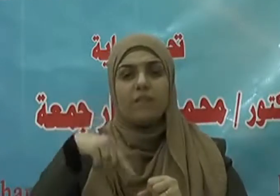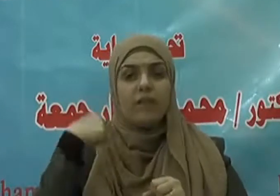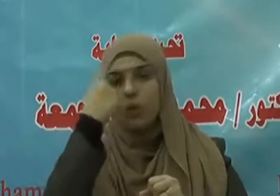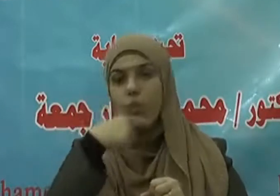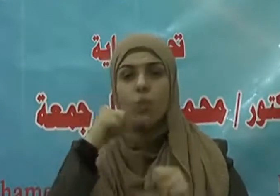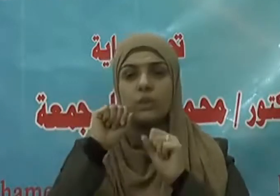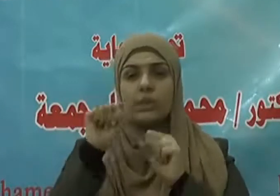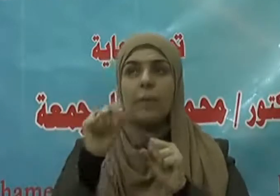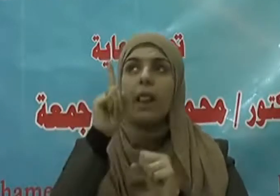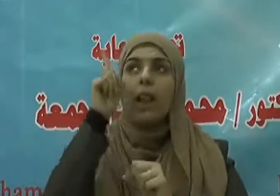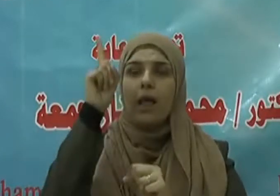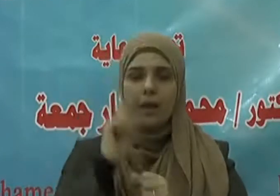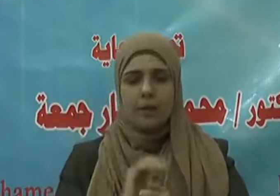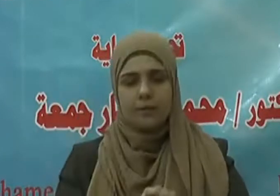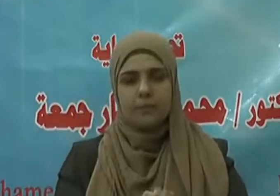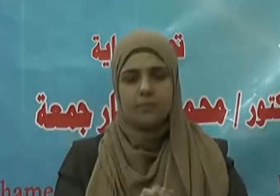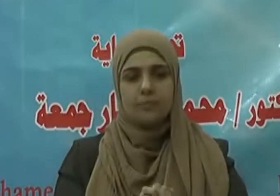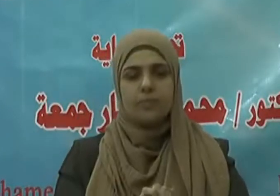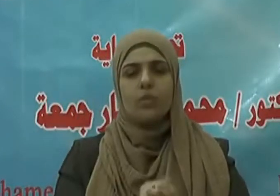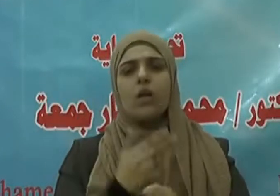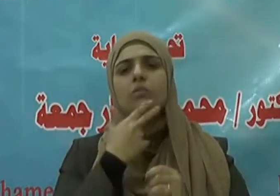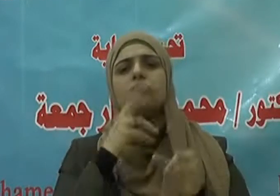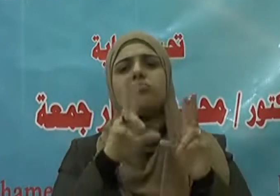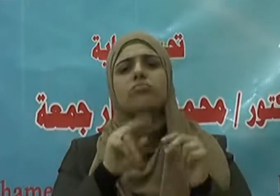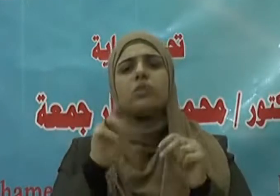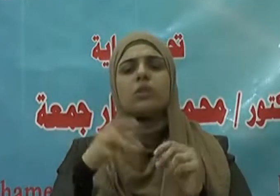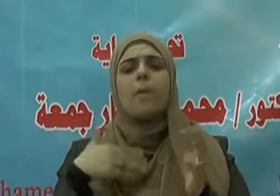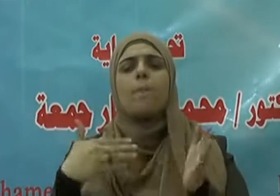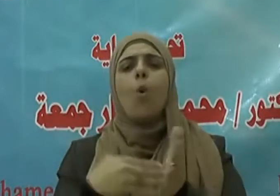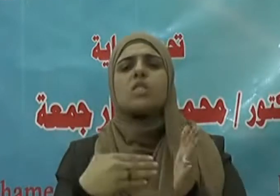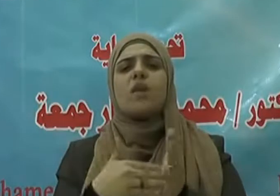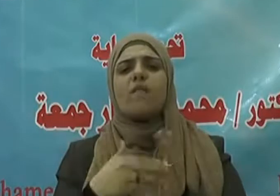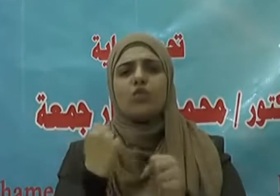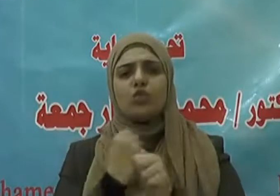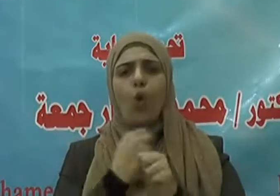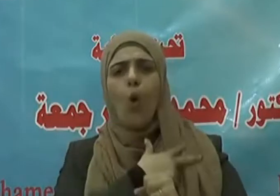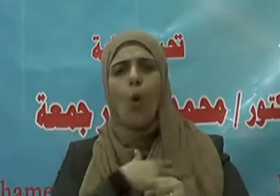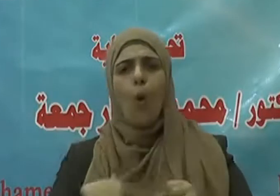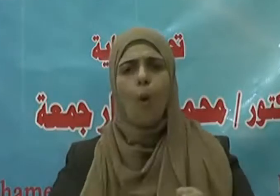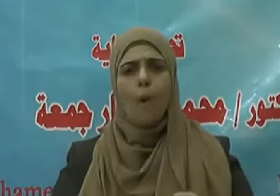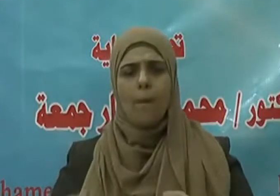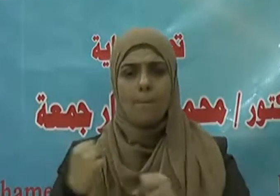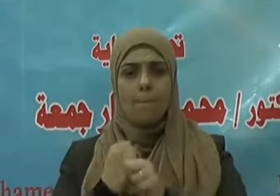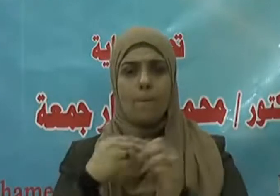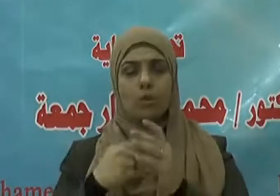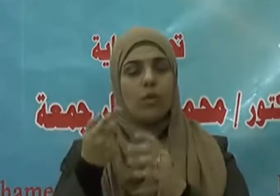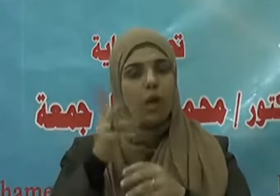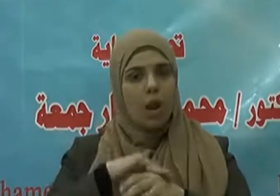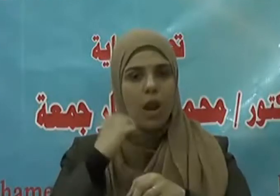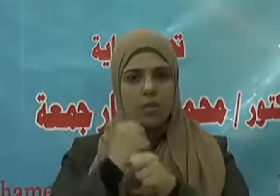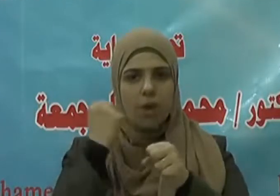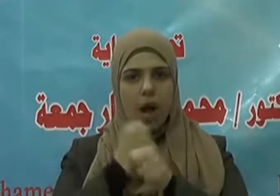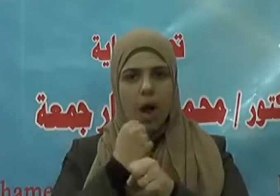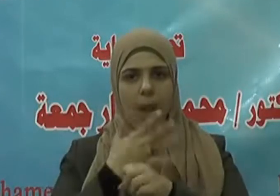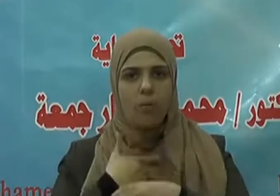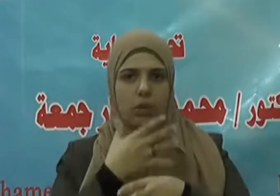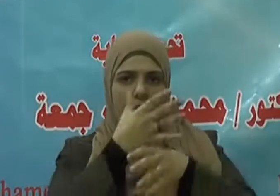هذا وأستغفر الله لي ولكم الحمد لله رب العالمين